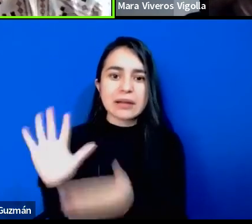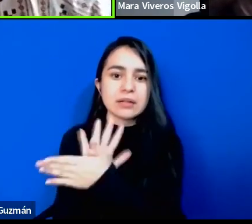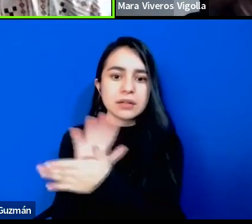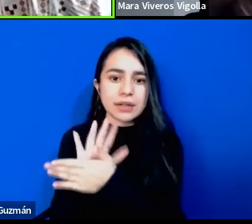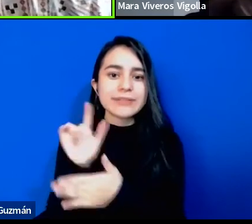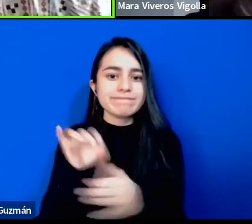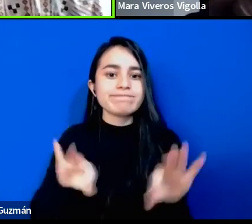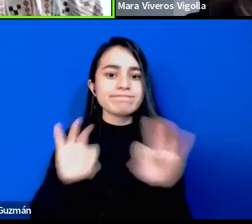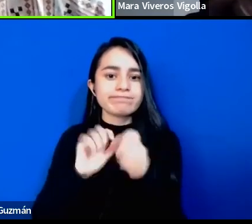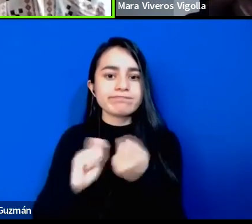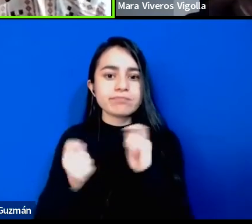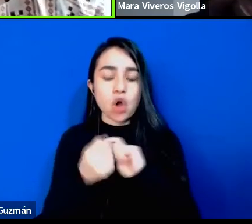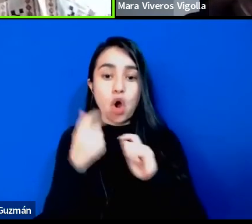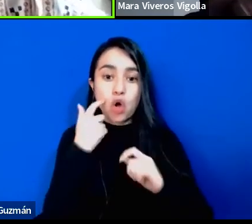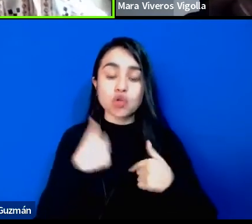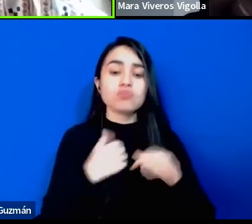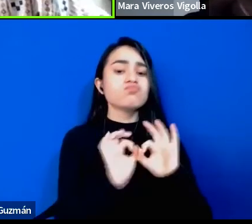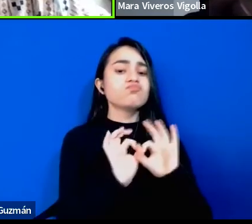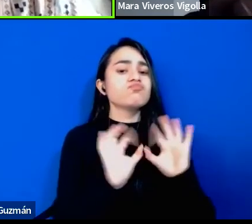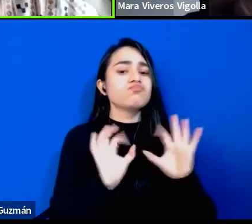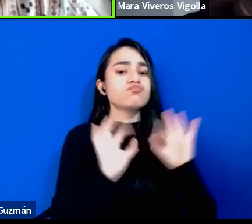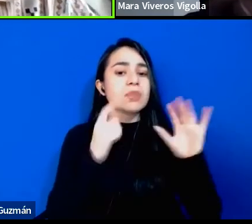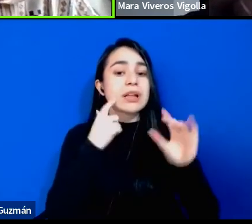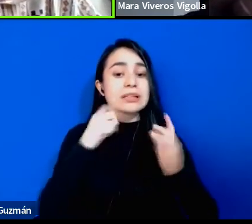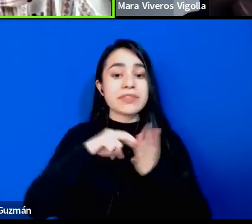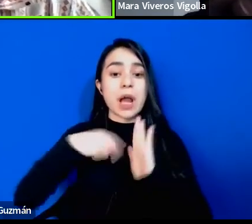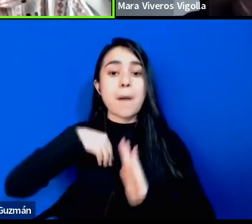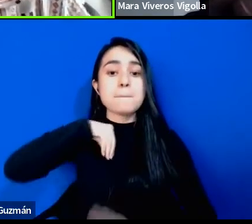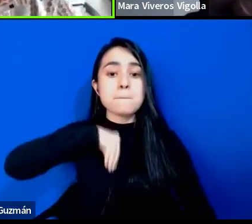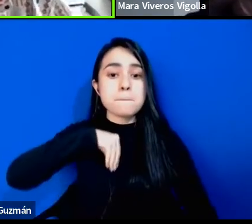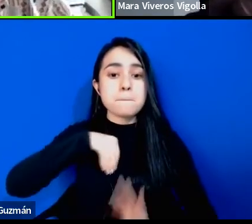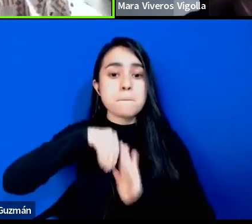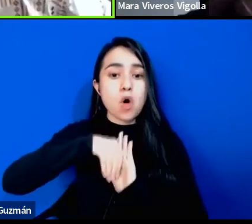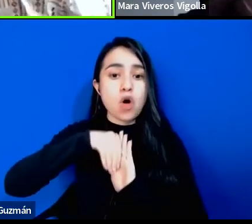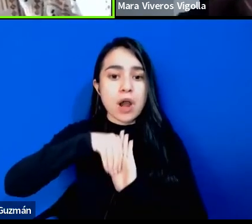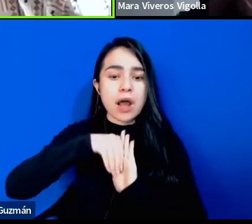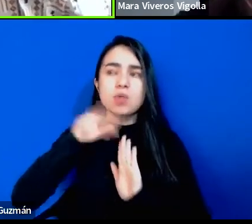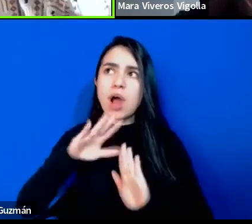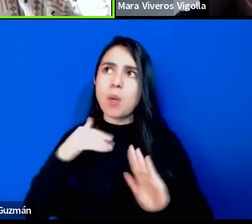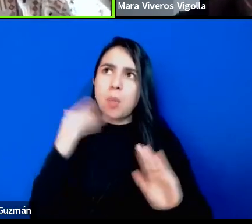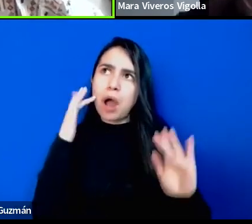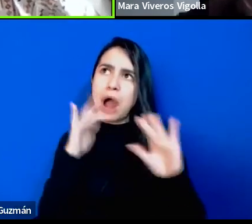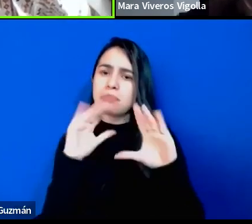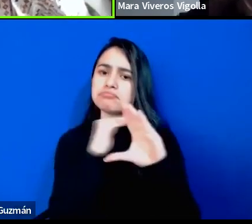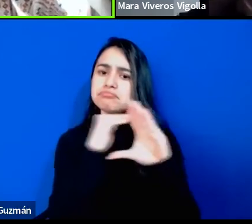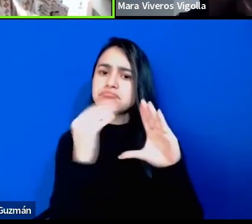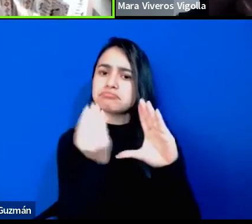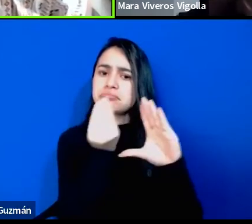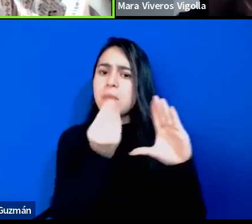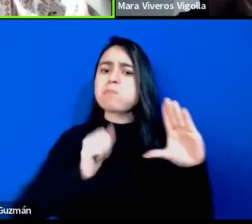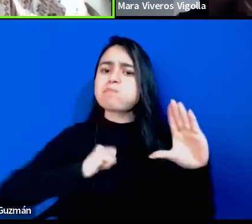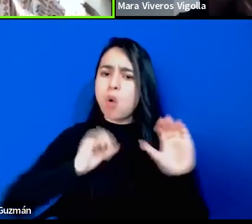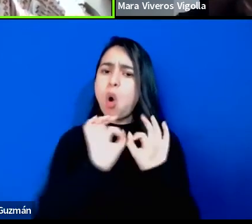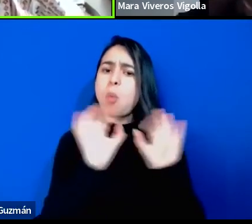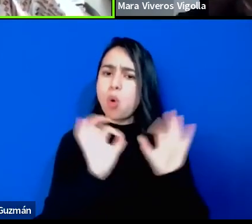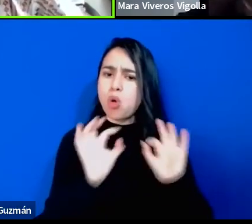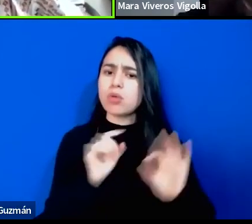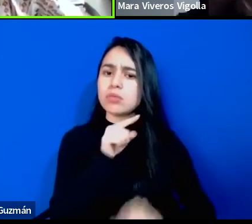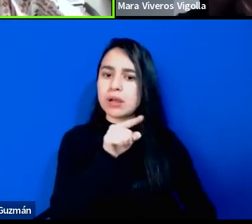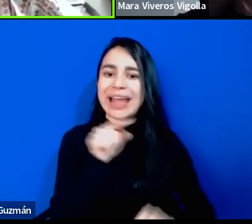transformar el privilegio, como esta cosa moral del privilegio de clase media, me parece muy interesante ese argumento en tu libro.